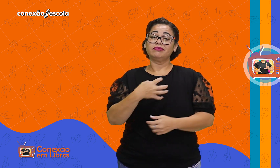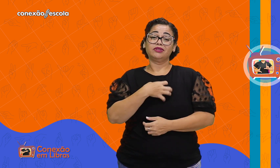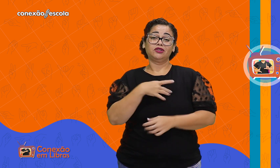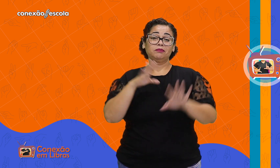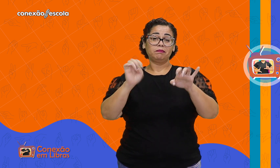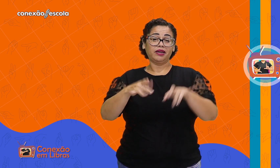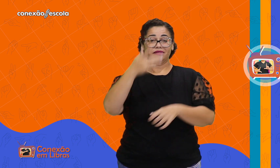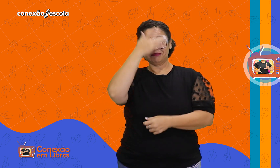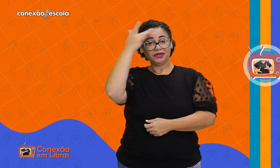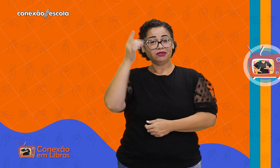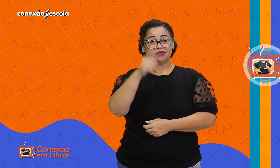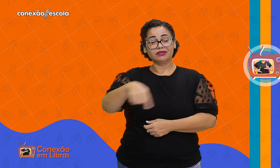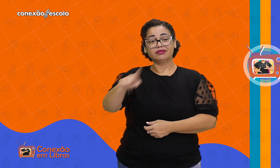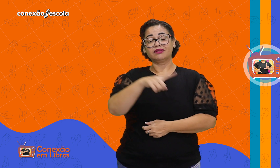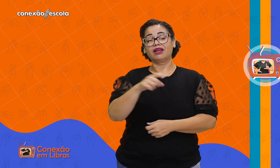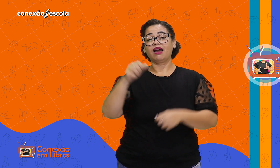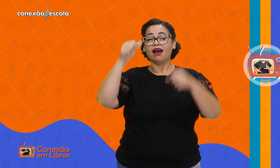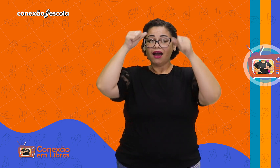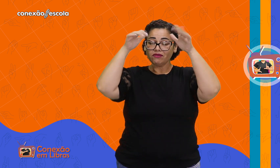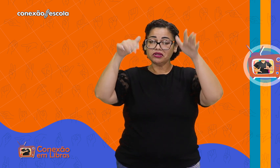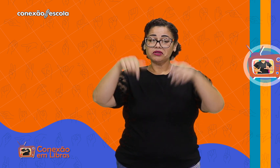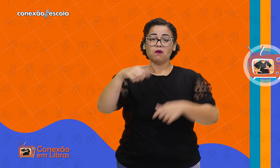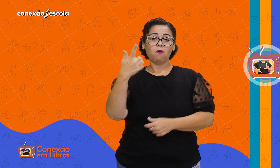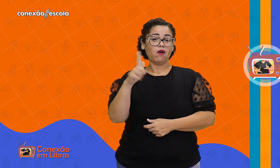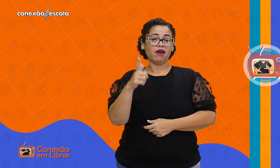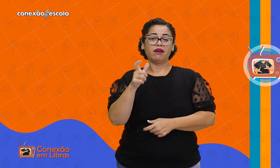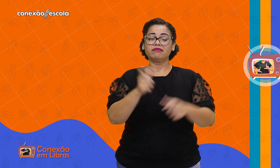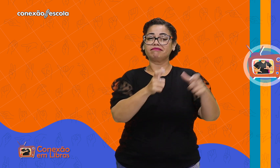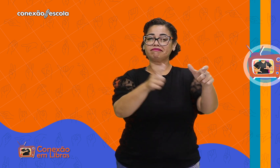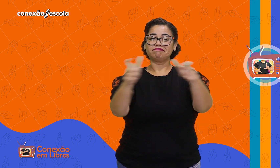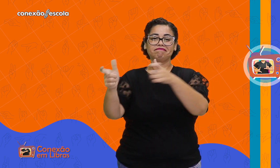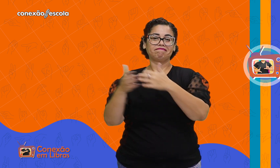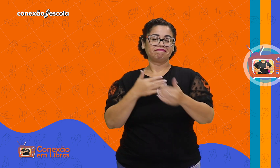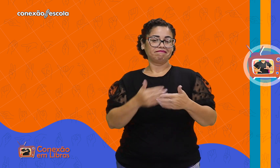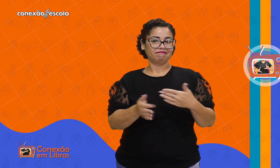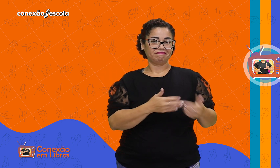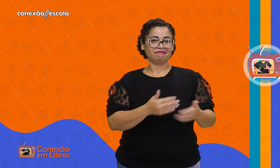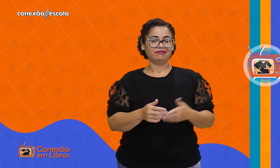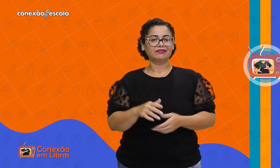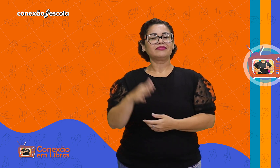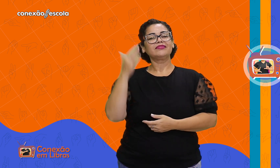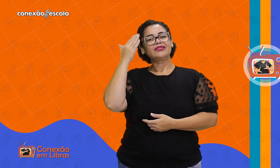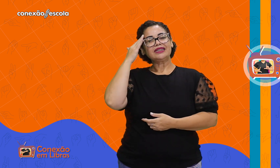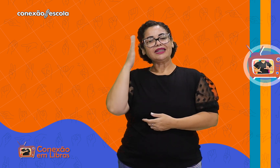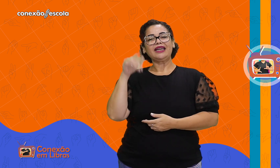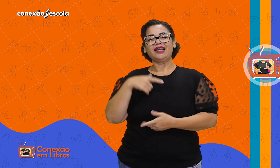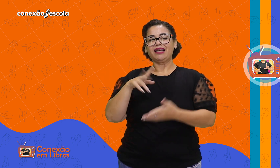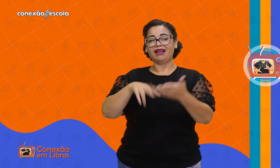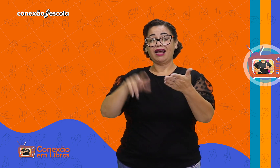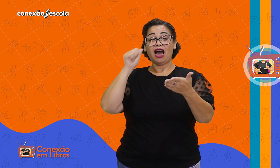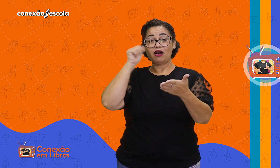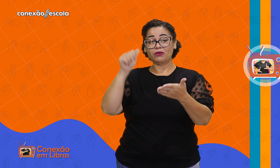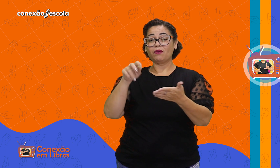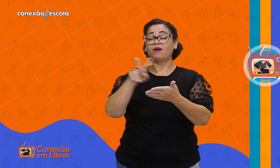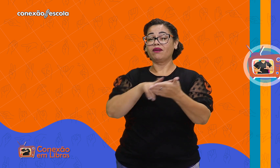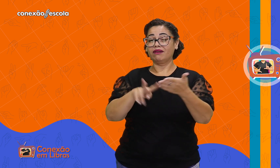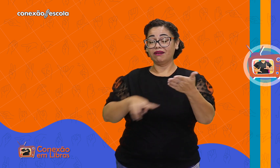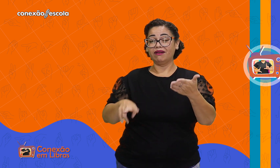a inclusão e o bem-estar das pessoas autistas em Goiânia e em qualquer lugar. E entendendo a linha de pensamento da